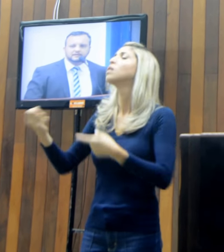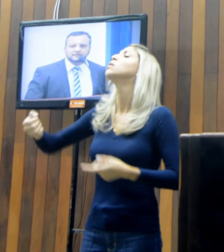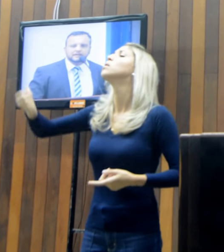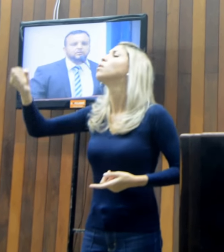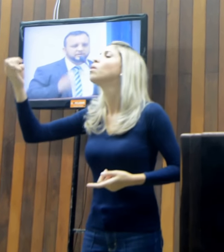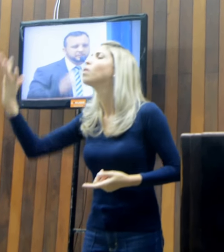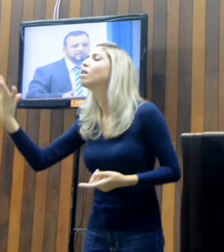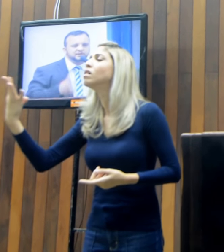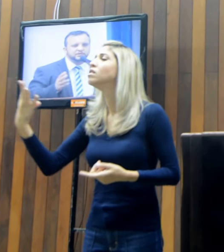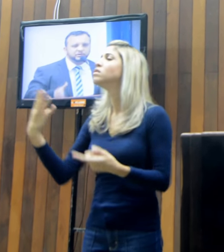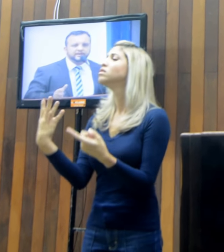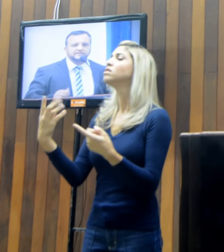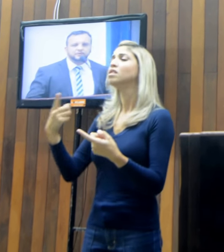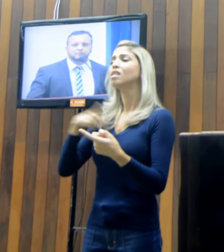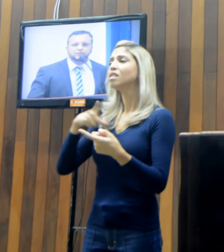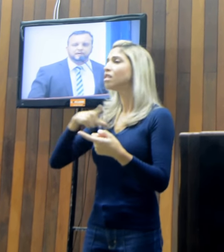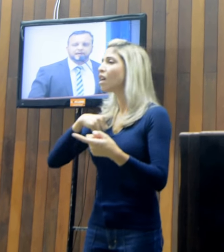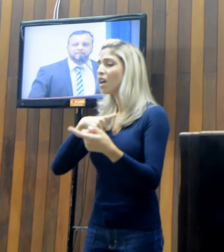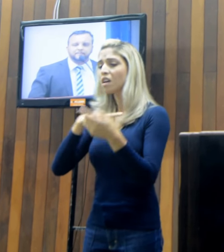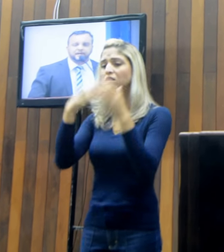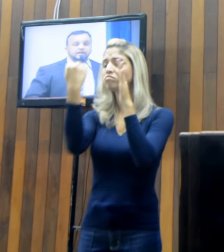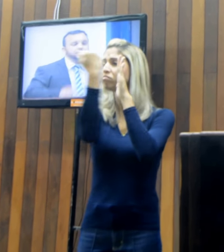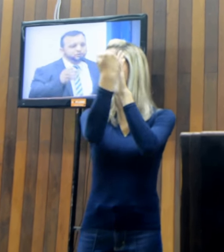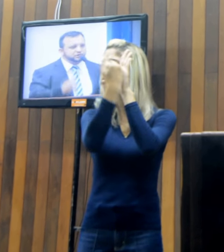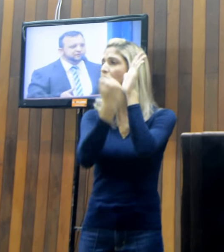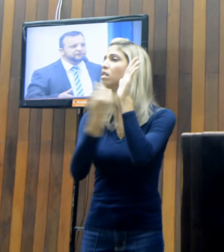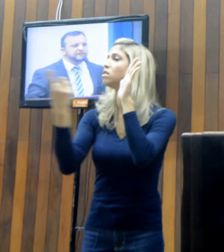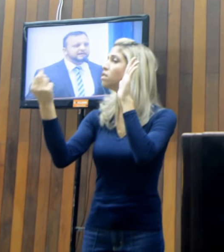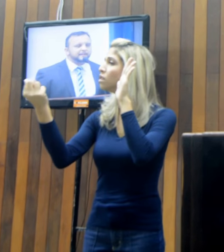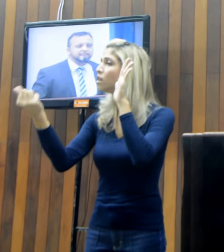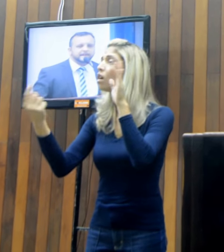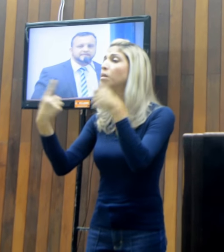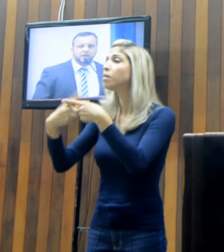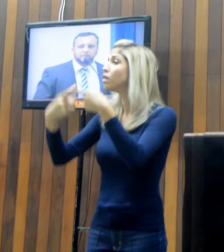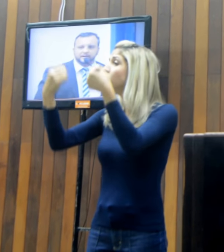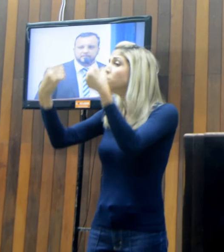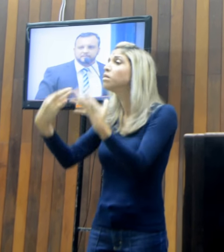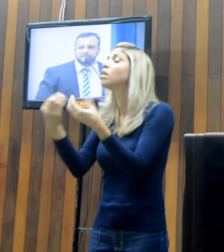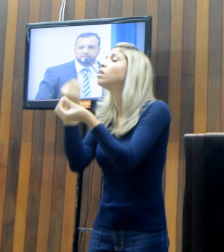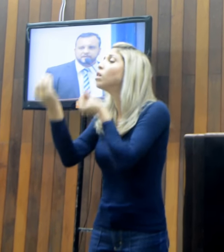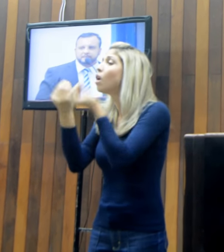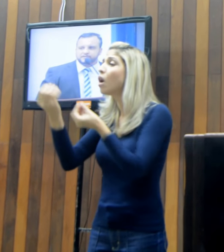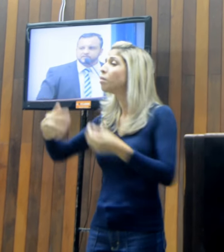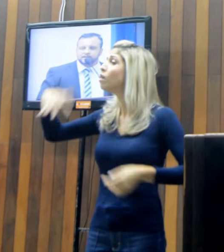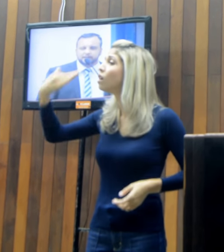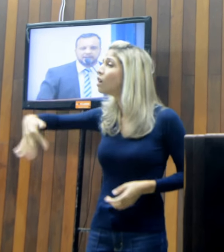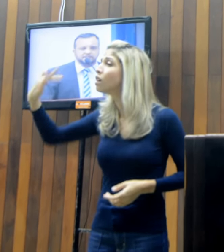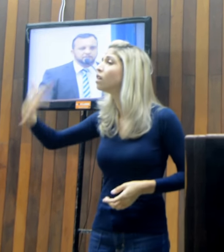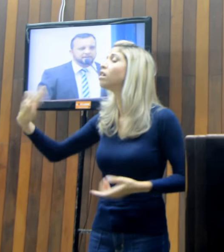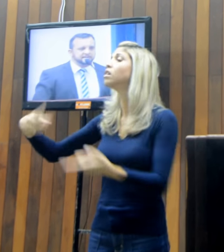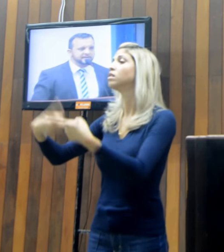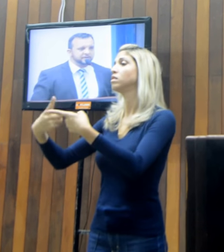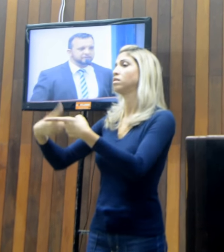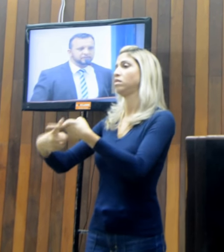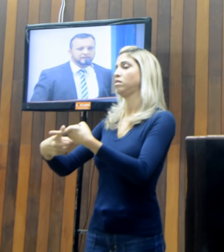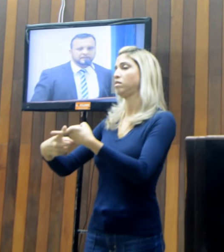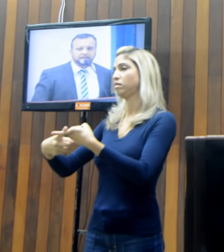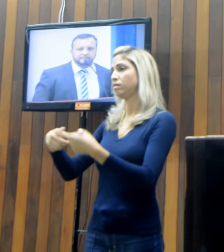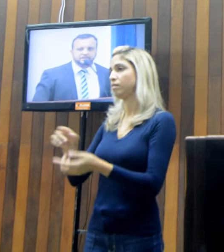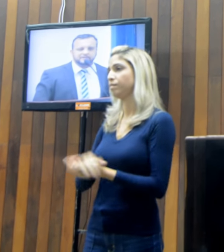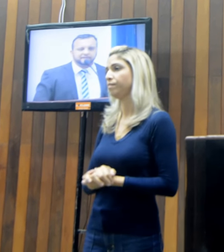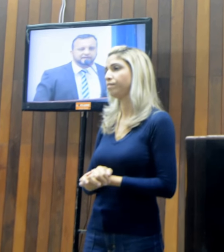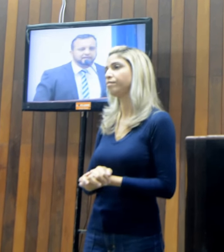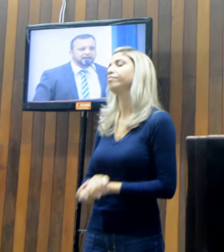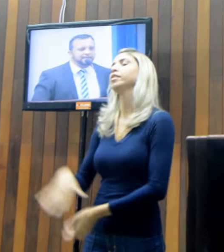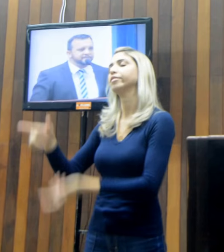da contribuição de iluminação pública que justifica esse aumento? E é preciso lembrar, senhor presidente, é um problema que